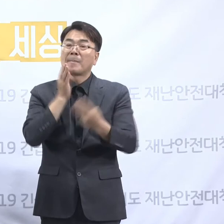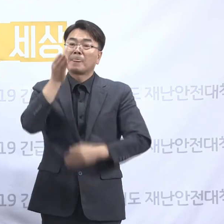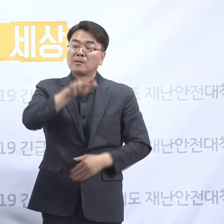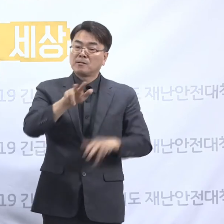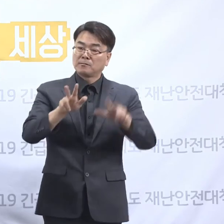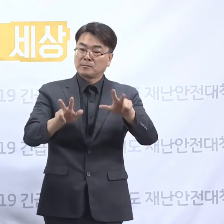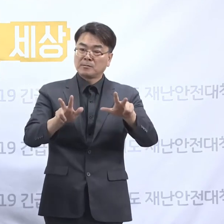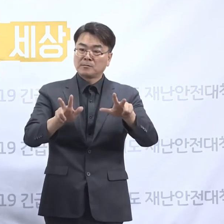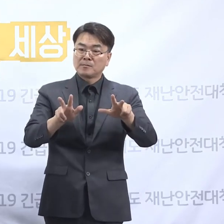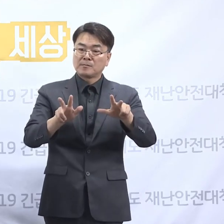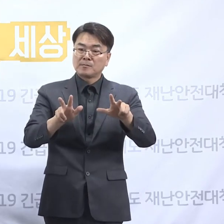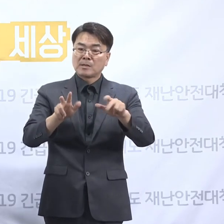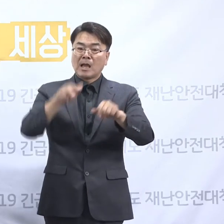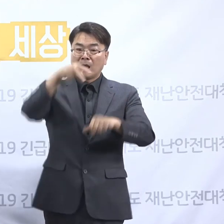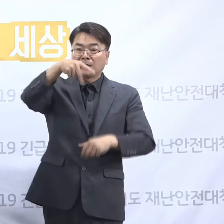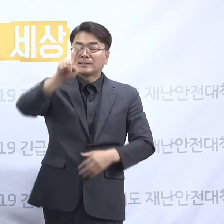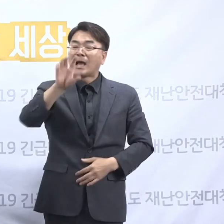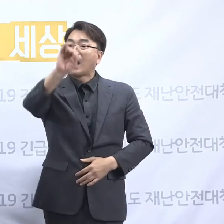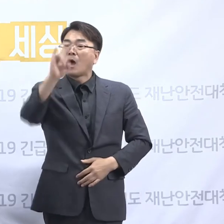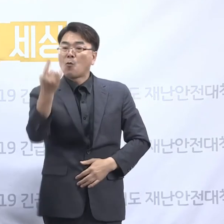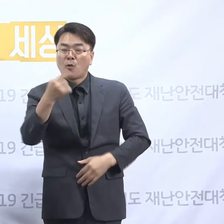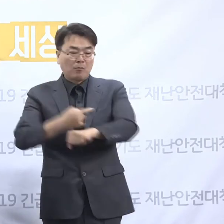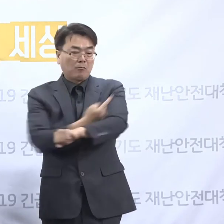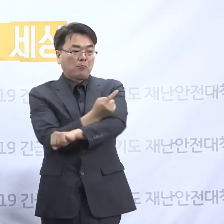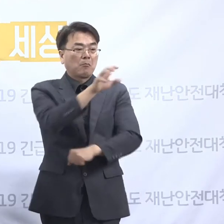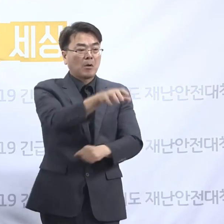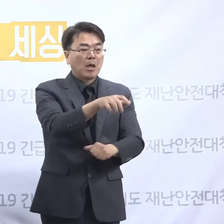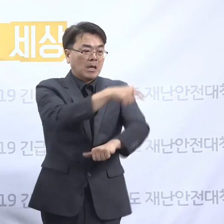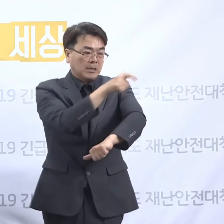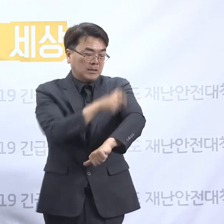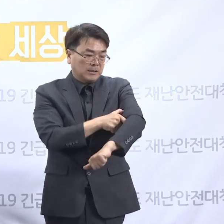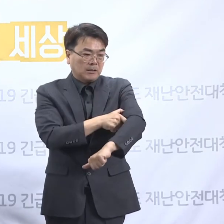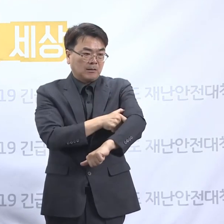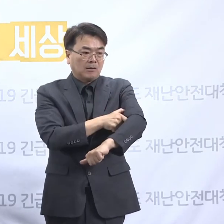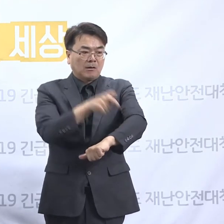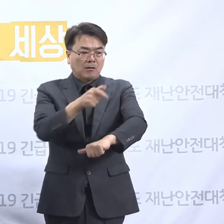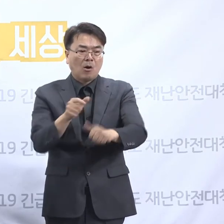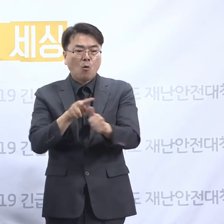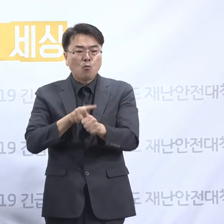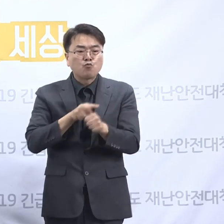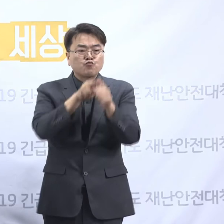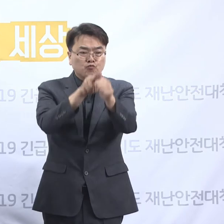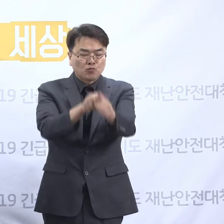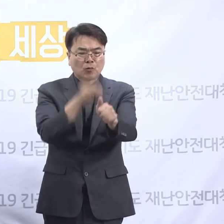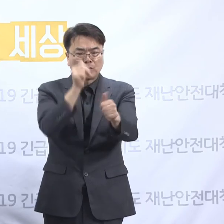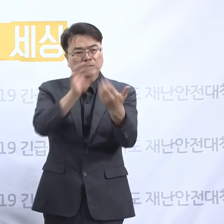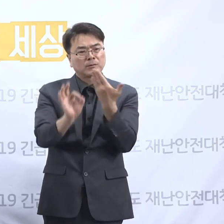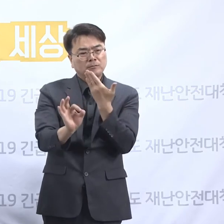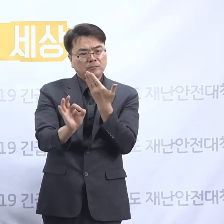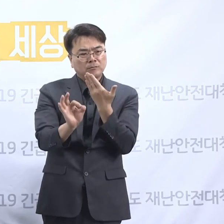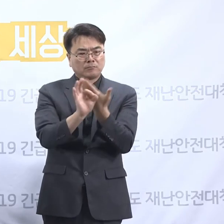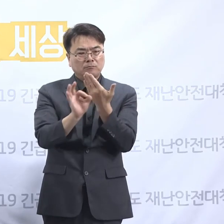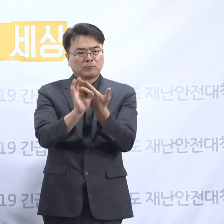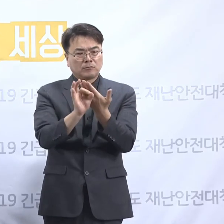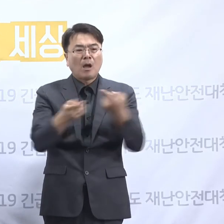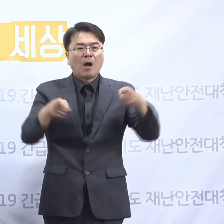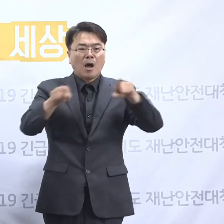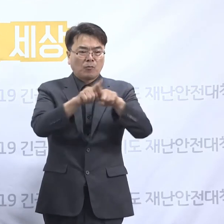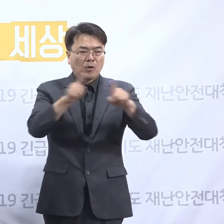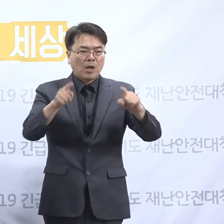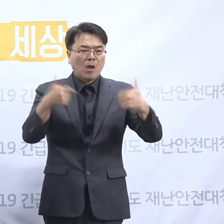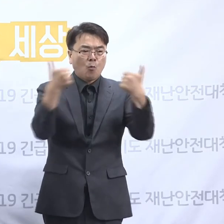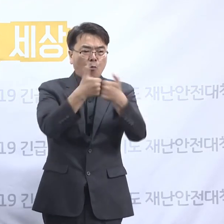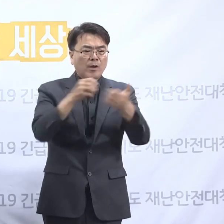현재의 사회회사가 거기에 후보로 들어있다면 이 세 사람은 한꺼번에 제척되는 것이 마땅합니다.